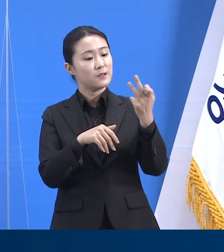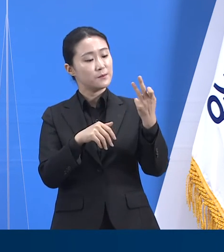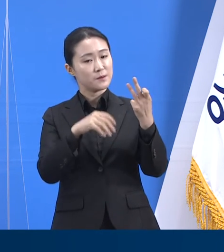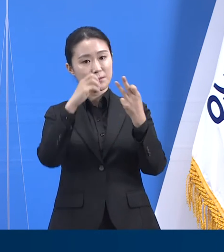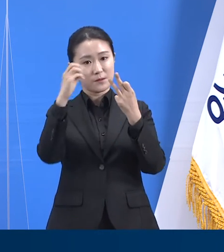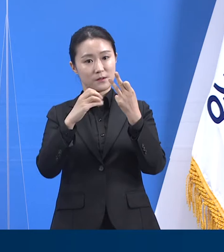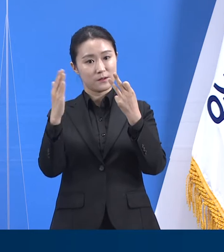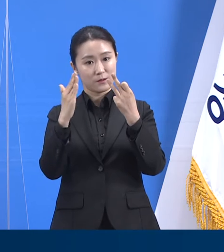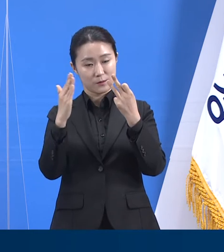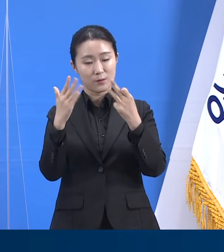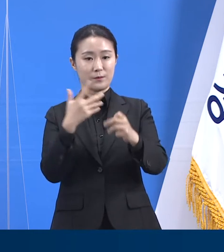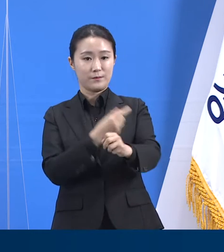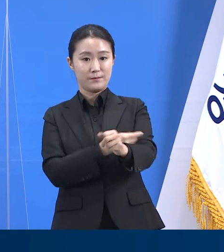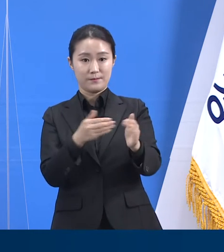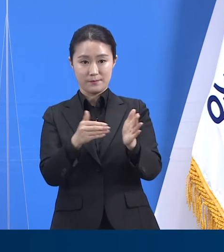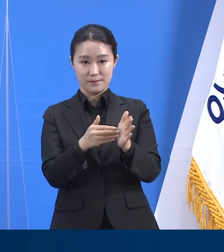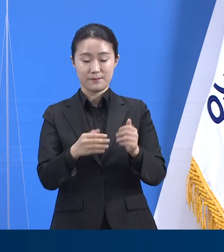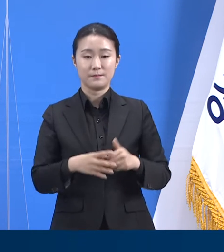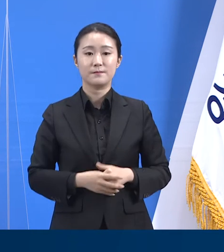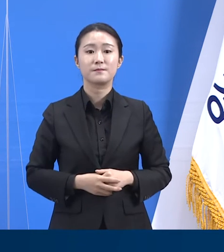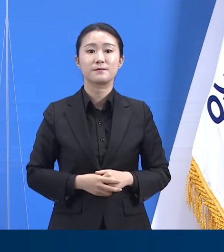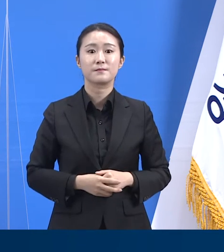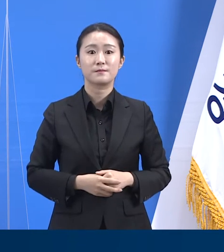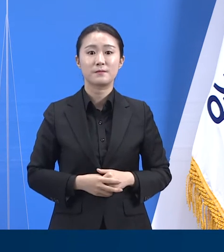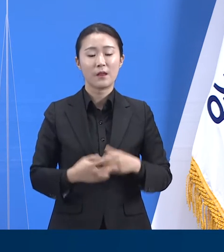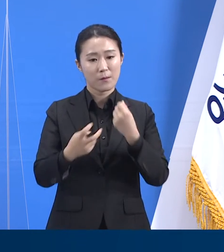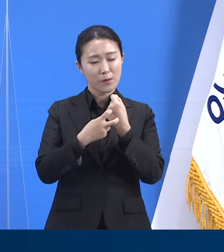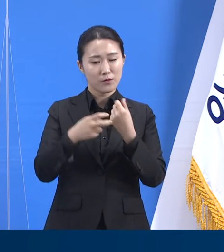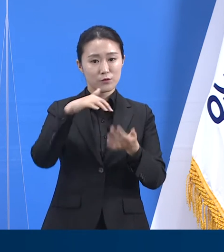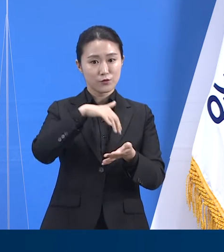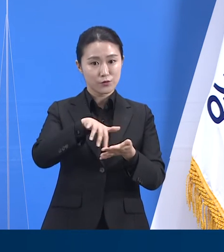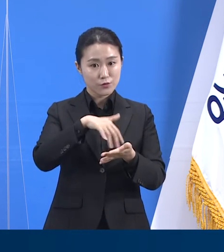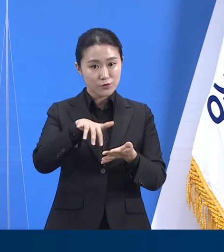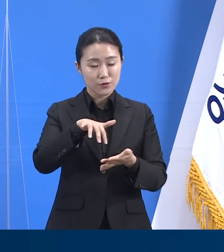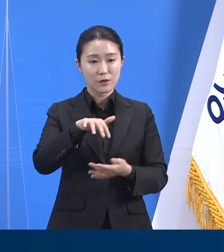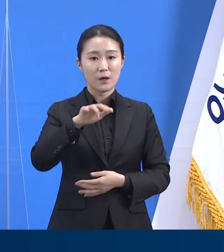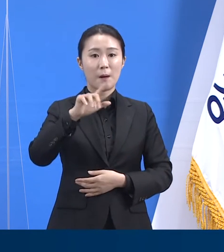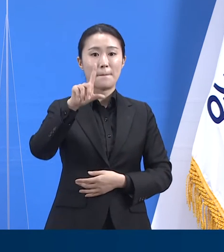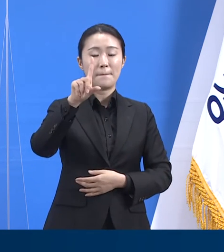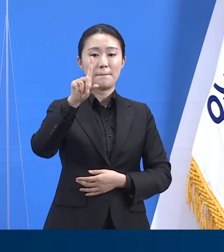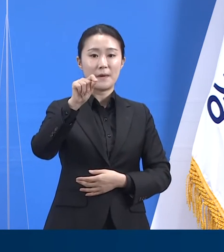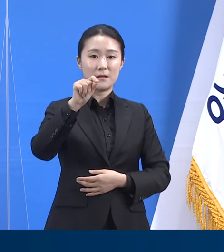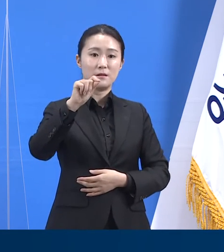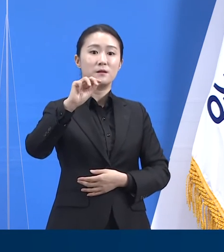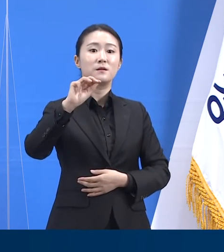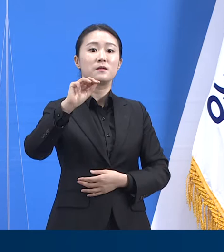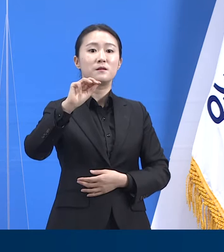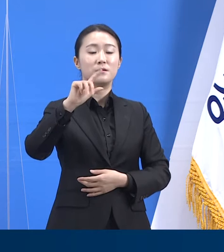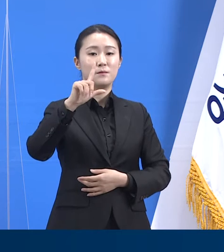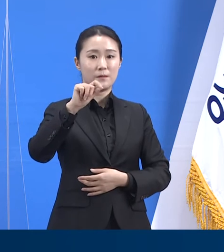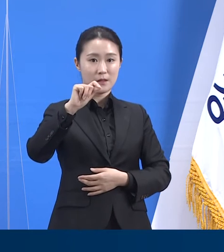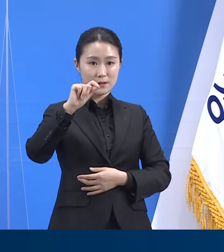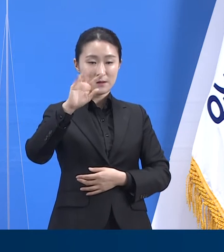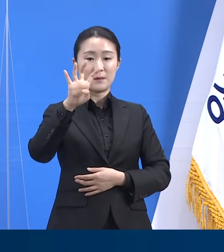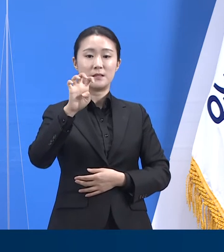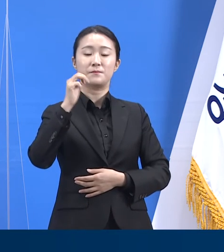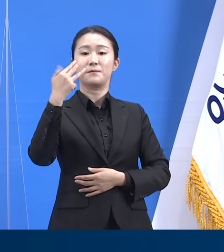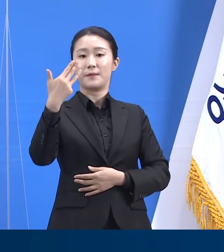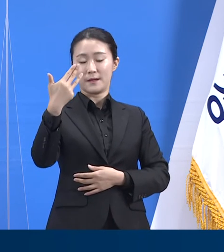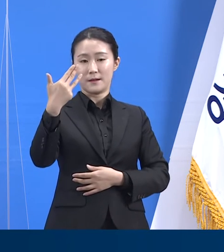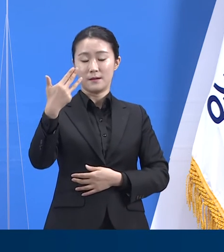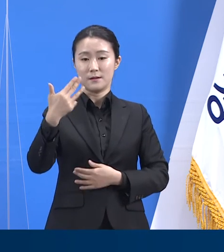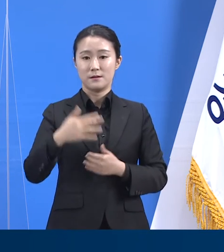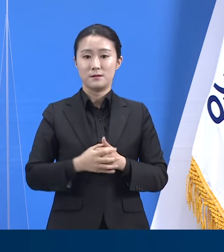지역예방접종센터 48개 소가 운영 중이고 위탁의료기관은 3,198개 병의원이